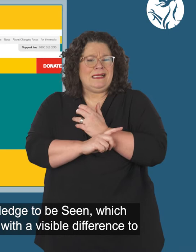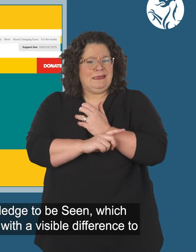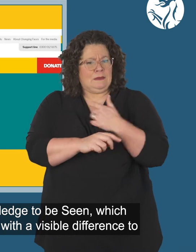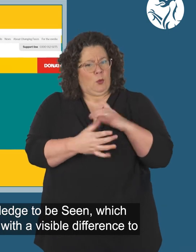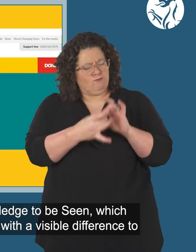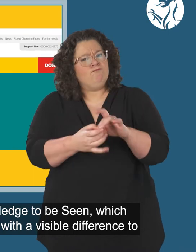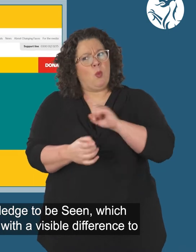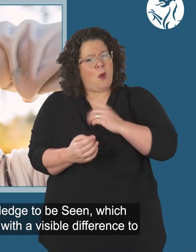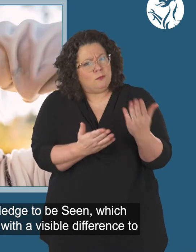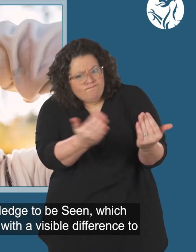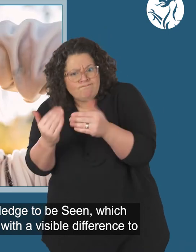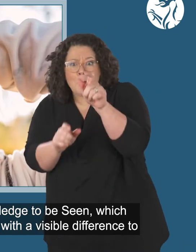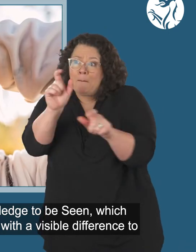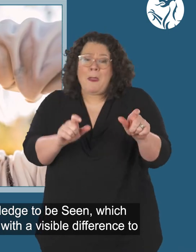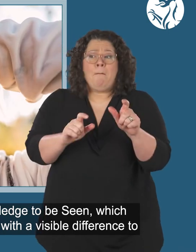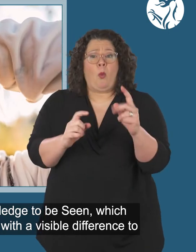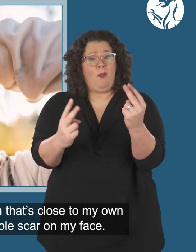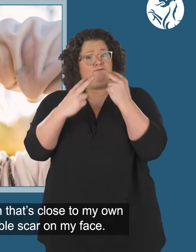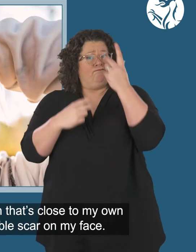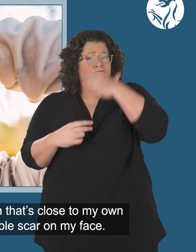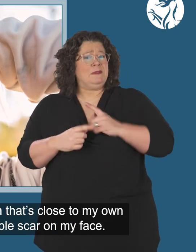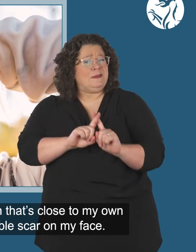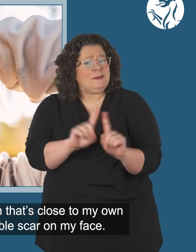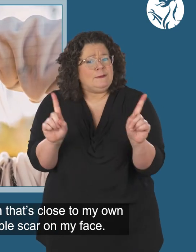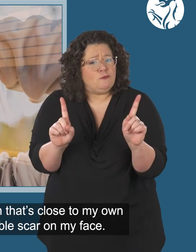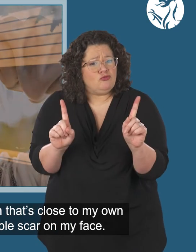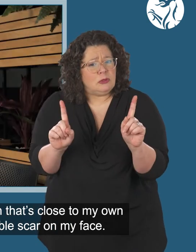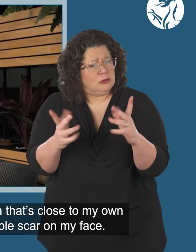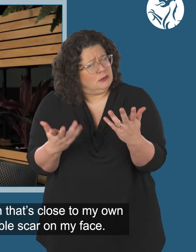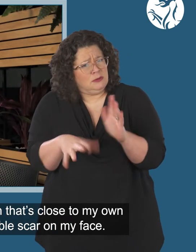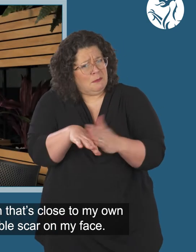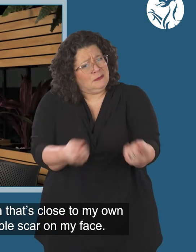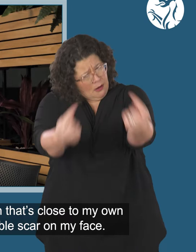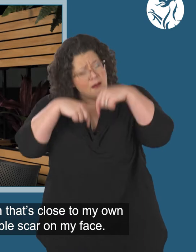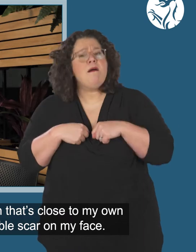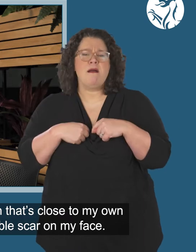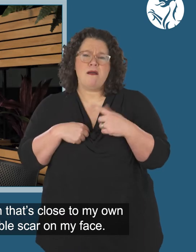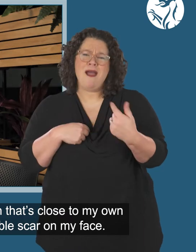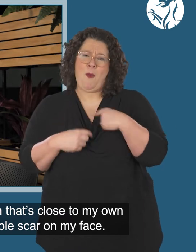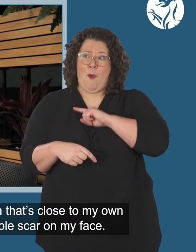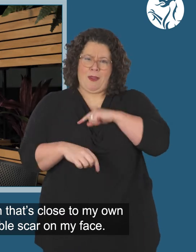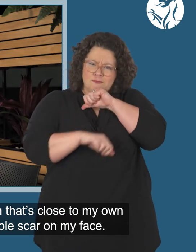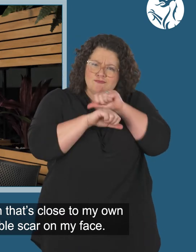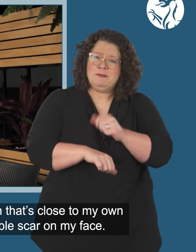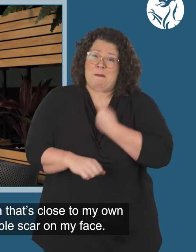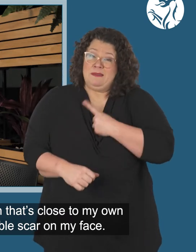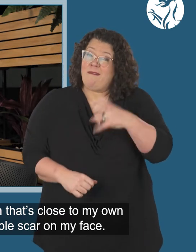Seen, which commits us to encourage more people with a visible difference to join our organisation, a campaign that's close to my own heart after growing up with a visible scar on my